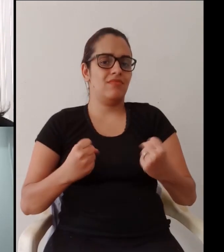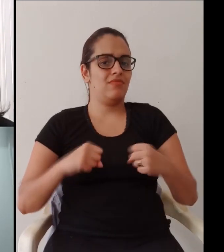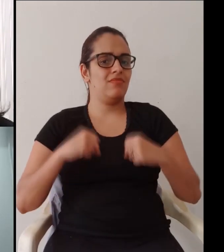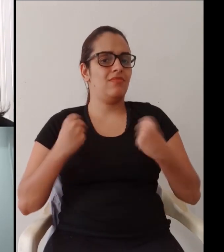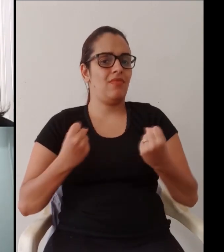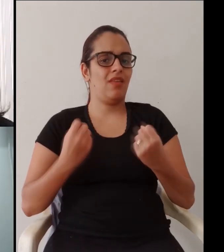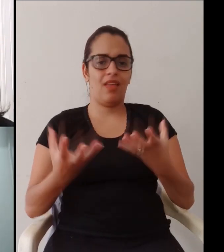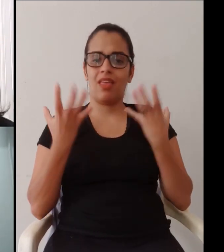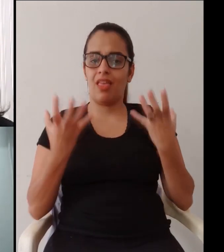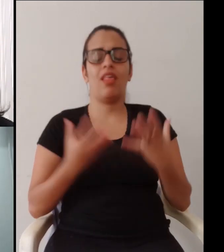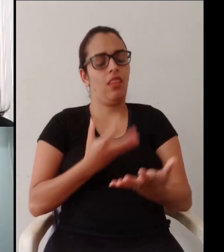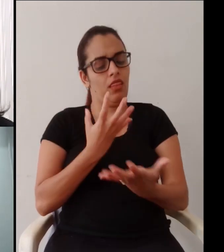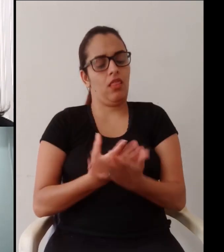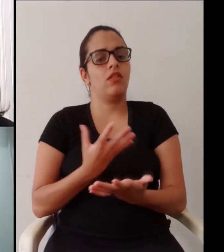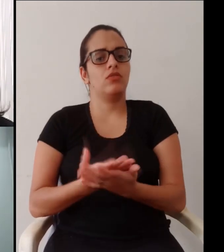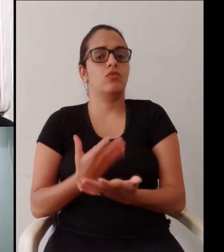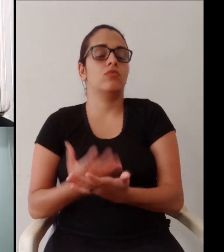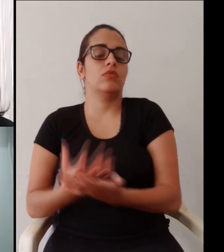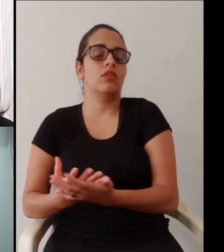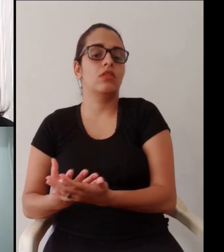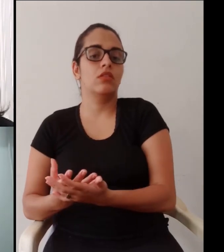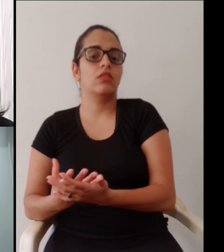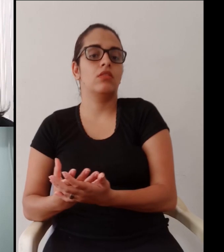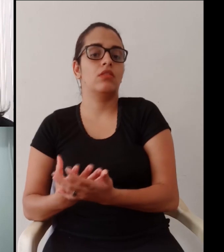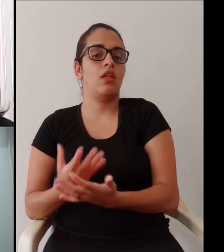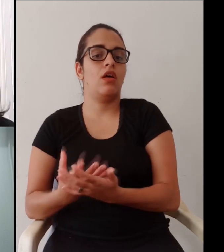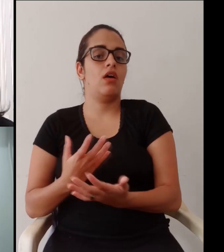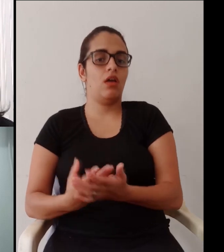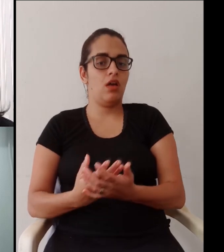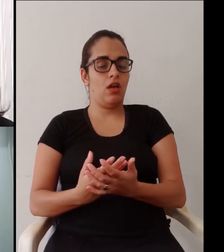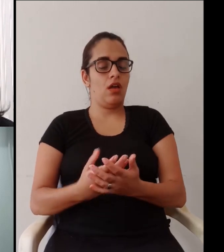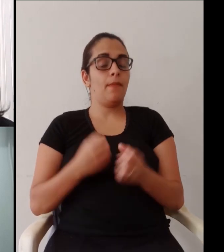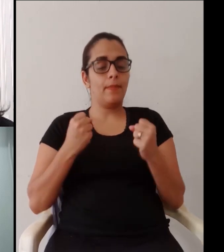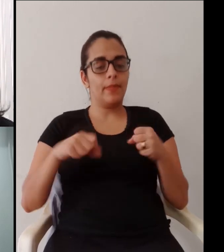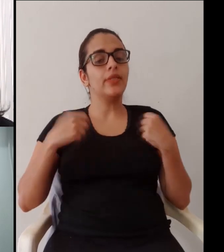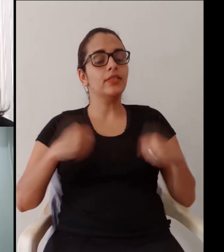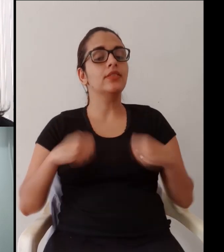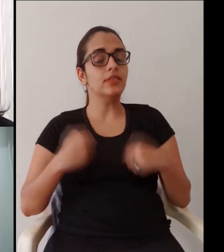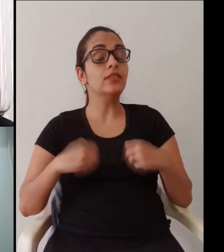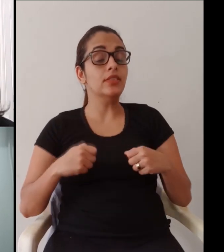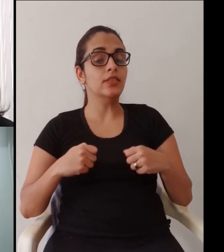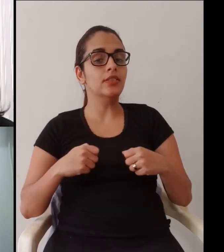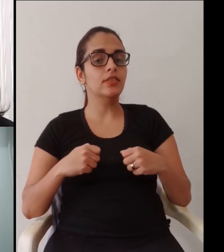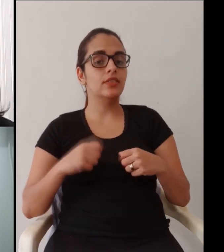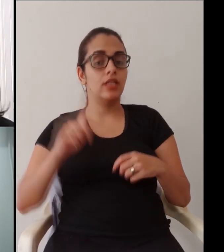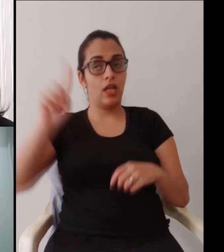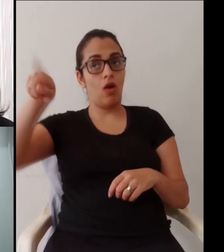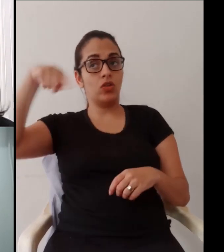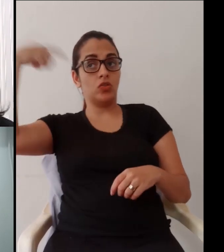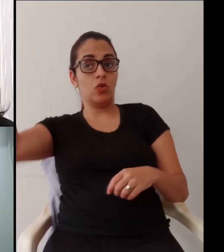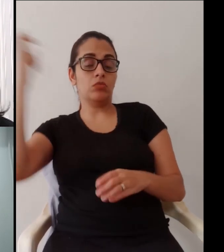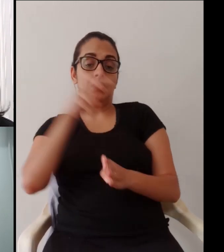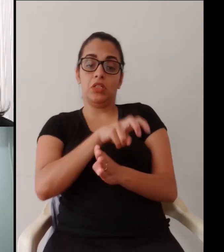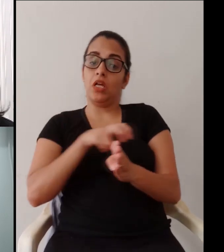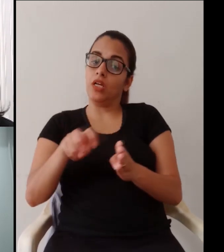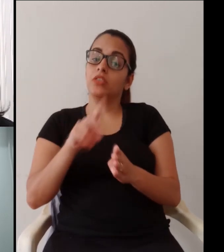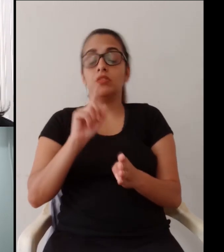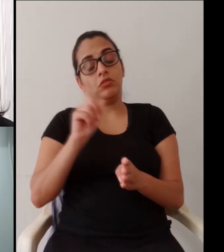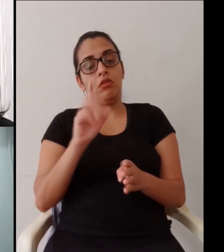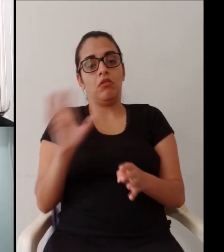compromisso, dedicação dos alunos e uma autonomia para estudar